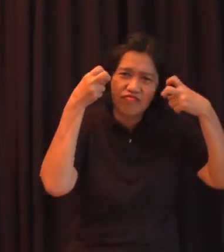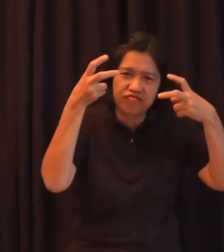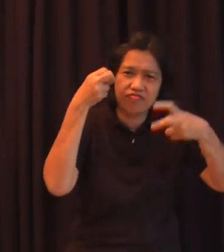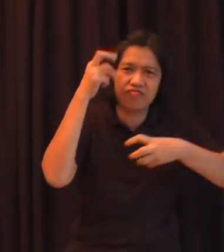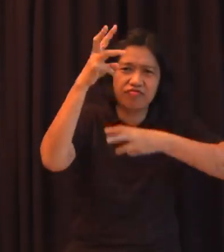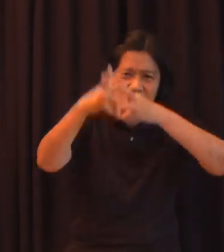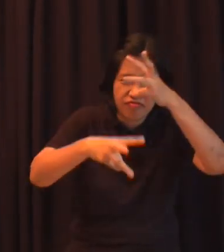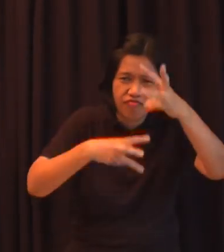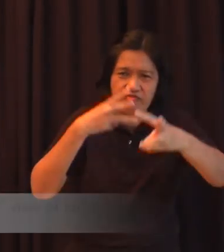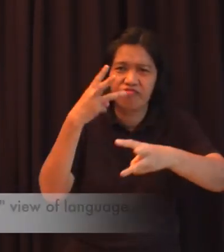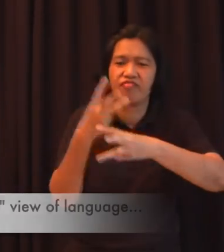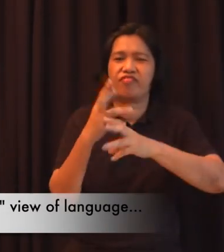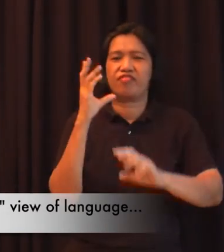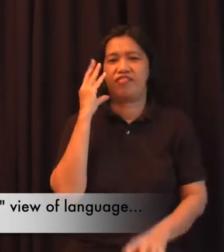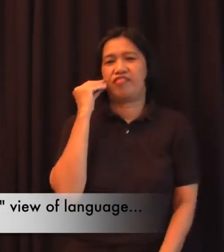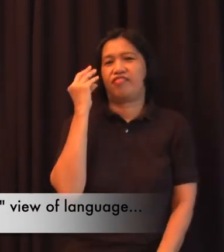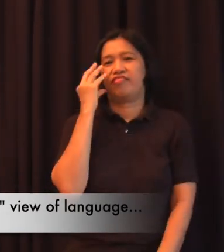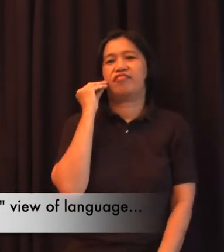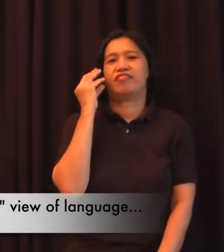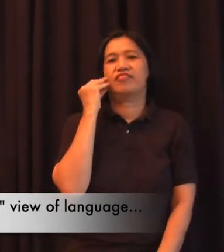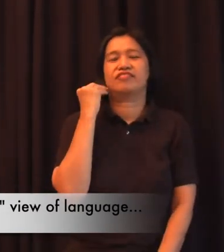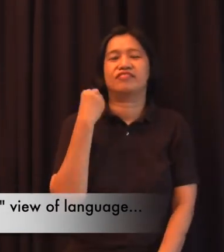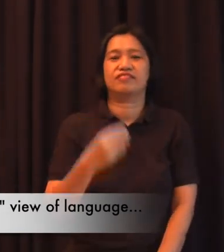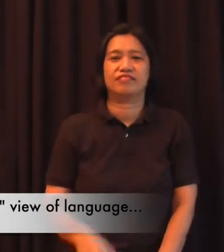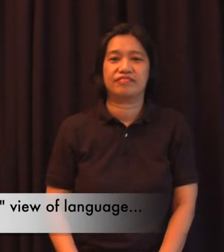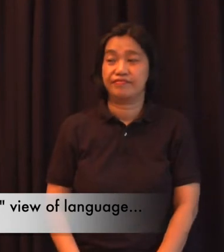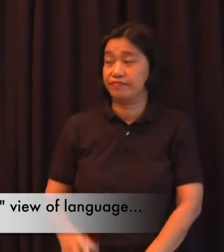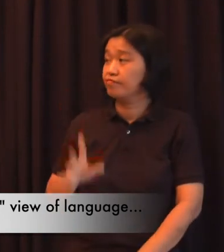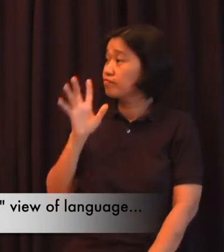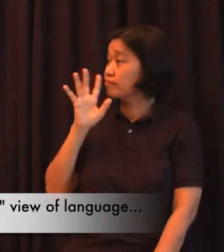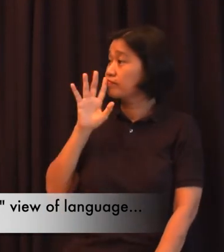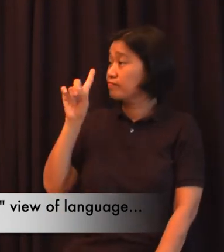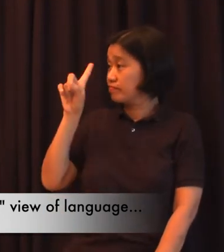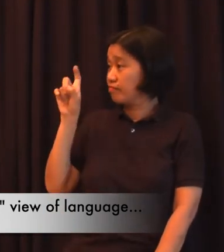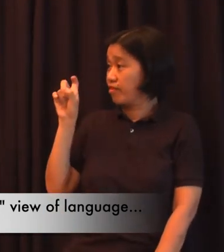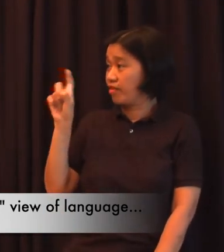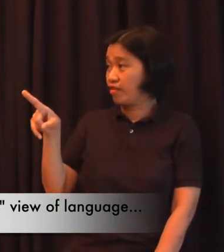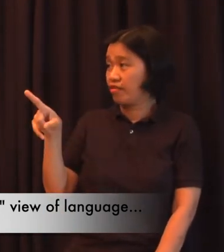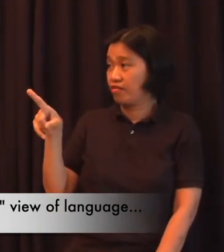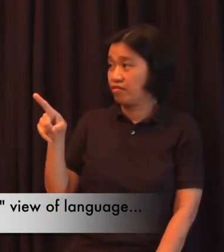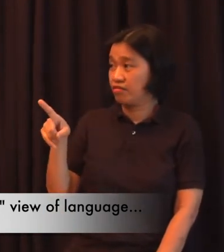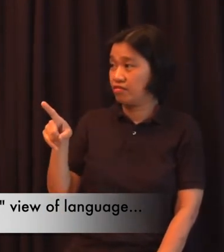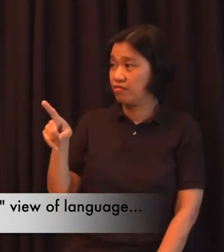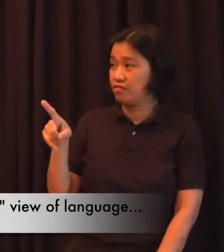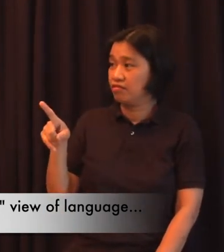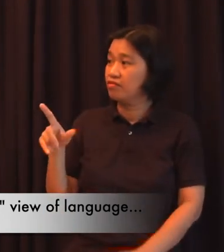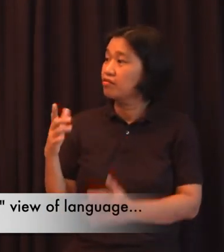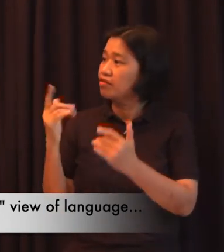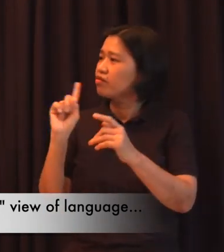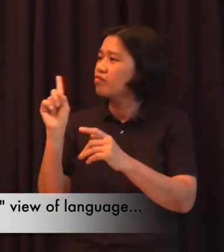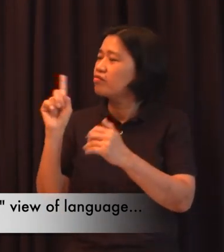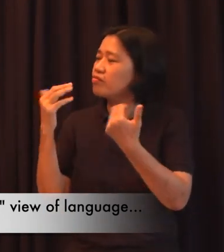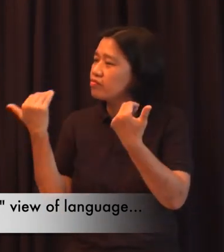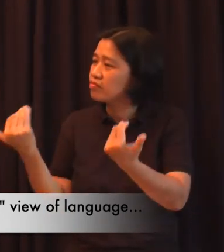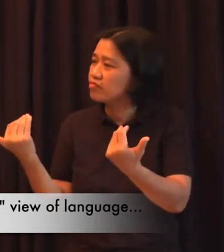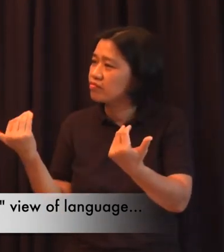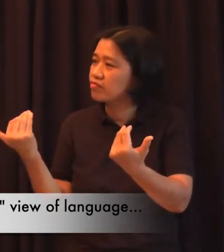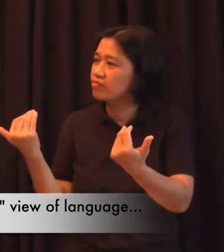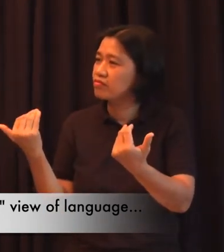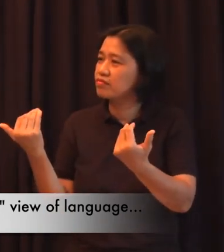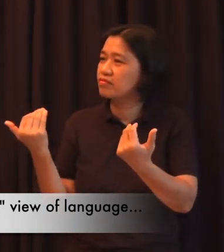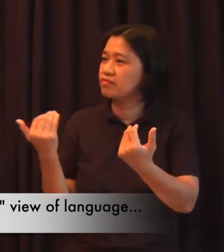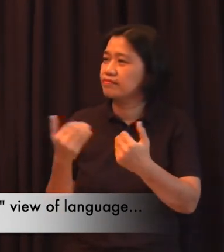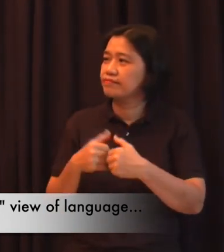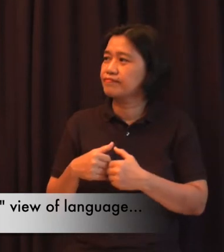huling tanong ano ngayon yung parang napapatwa doon sa